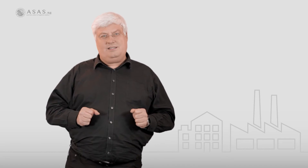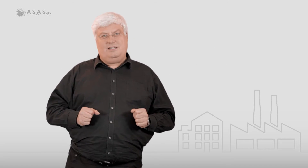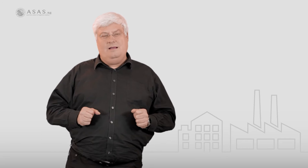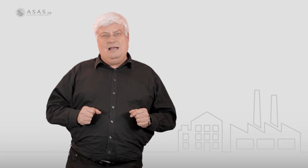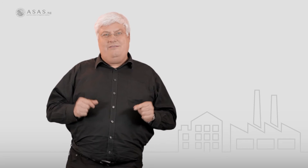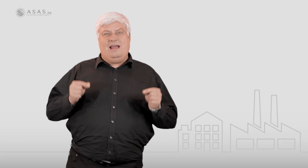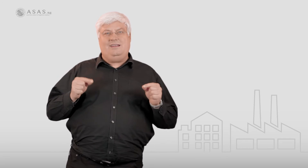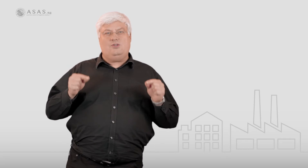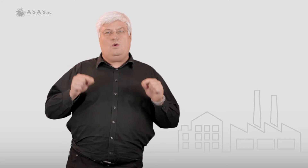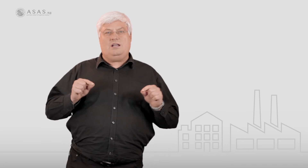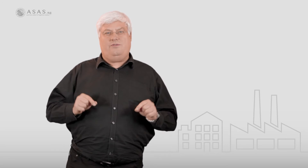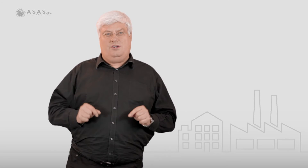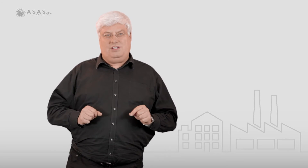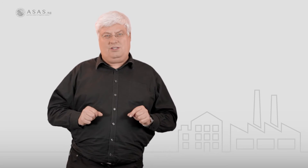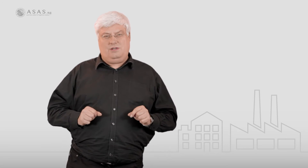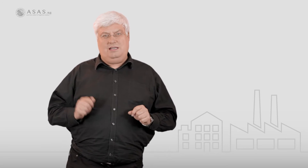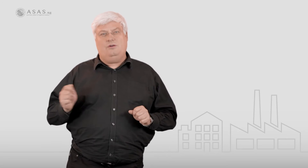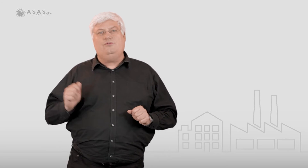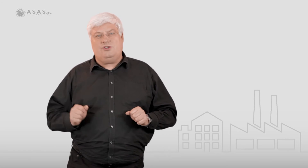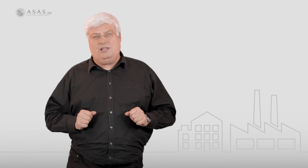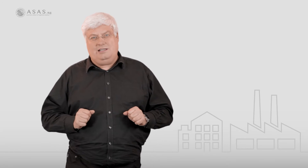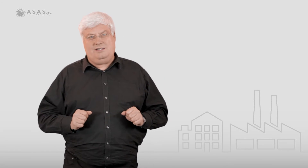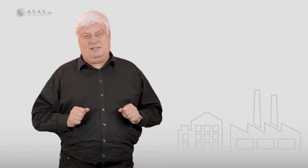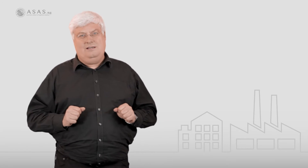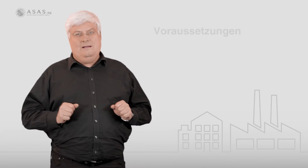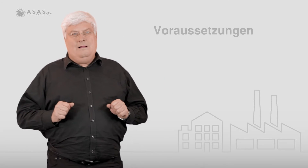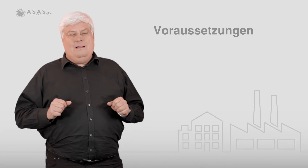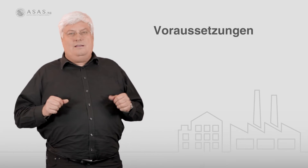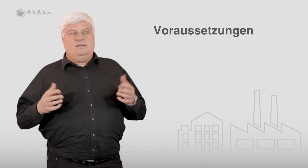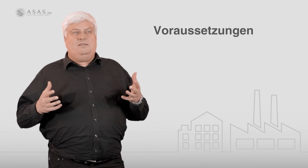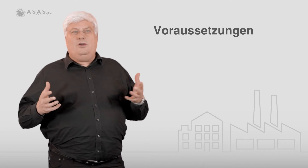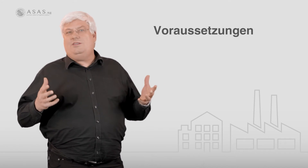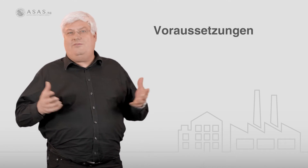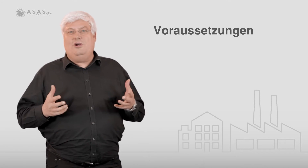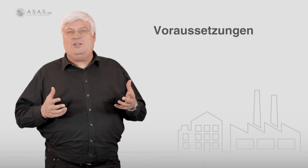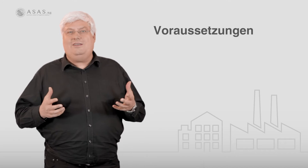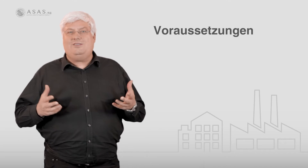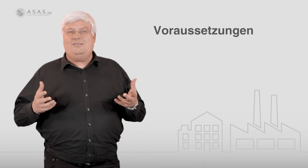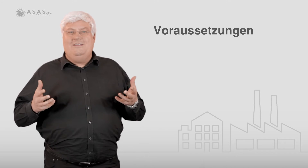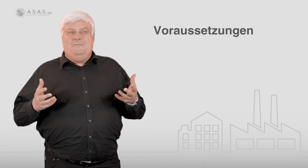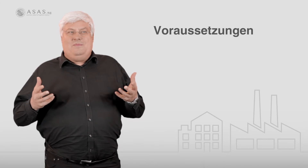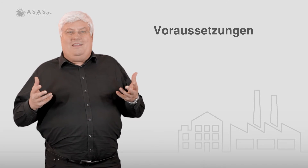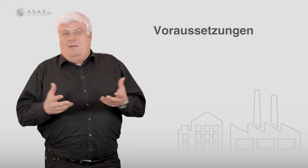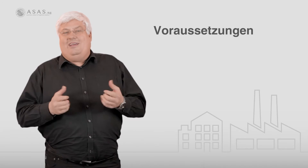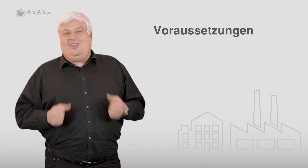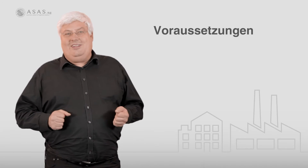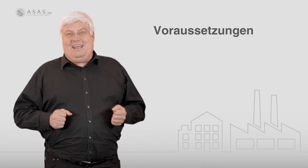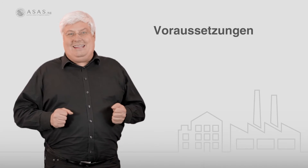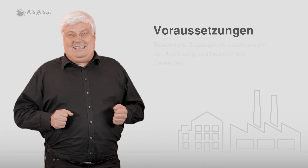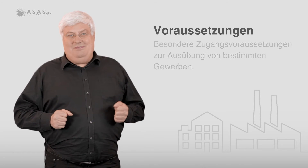sich, weil die Zugangsvoraussetzungen hier unterschiedlich sind. Sie können sich vorstellen, dass es gewerbliche Tätigkeiten gibt,